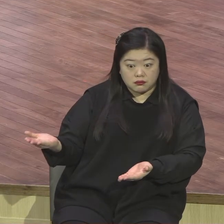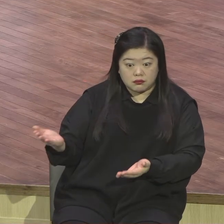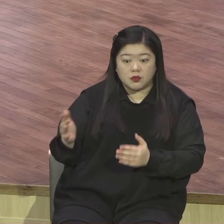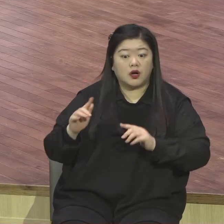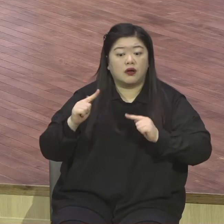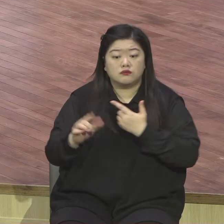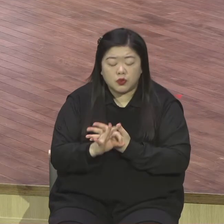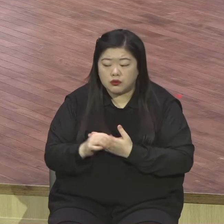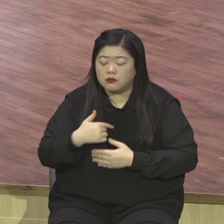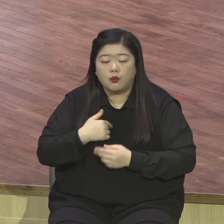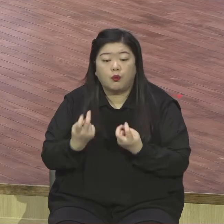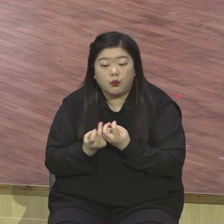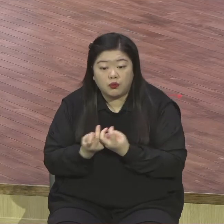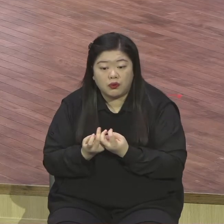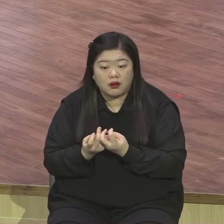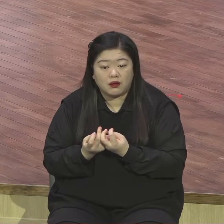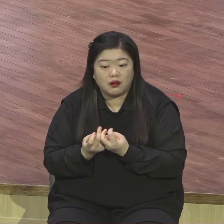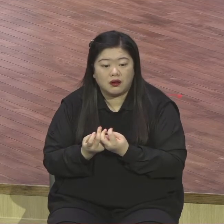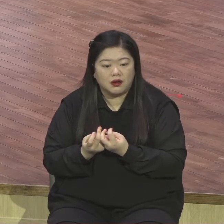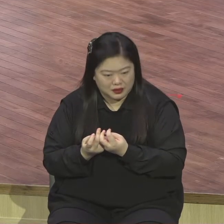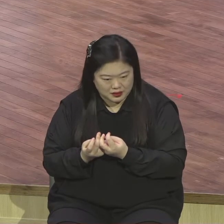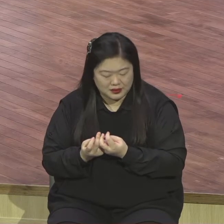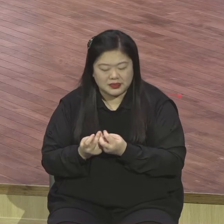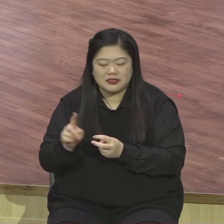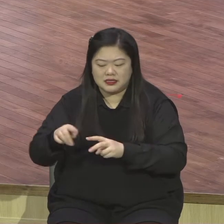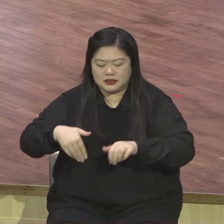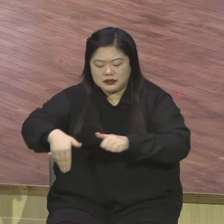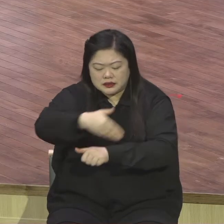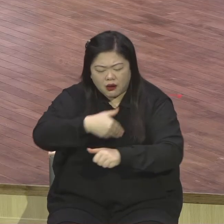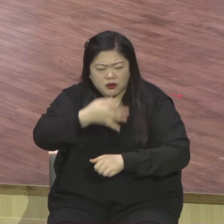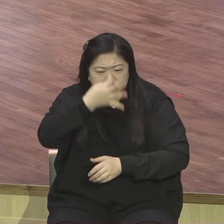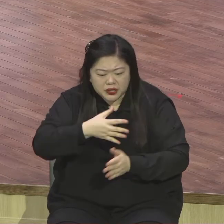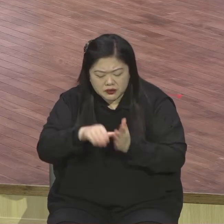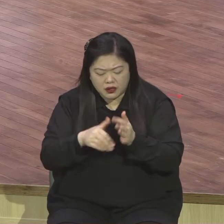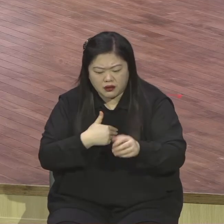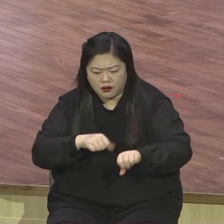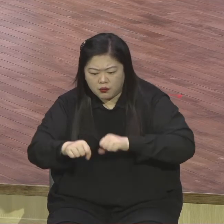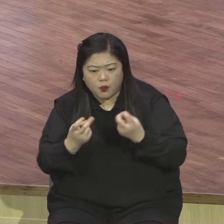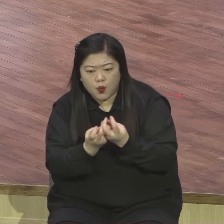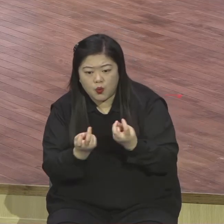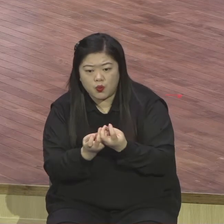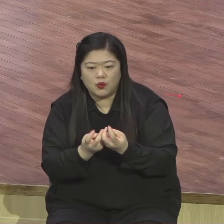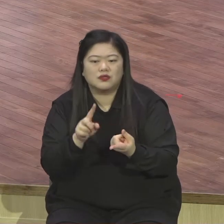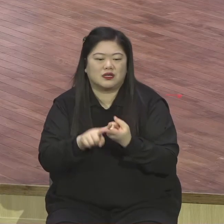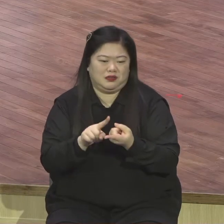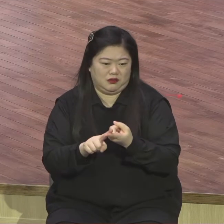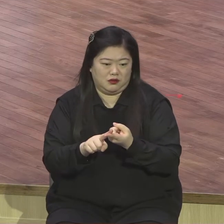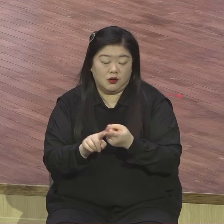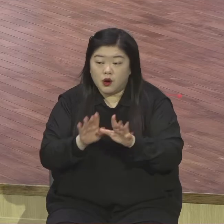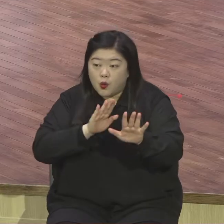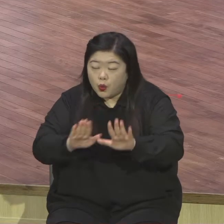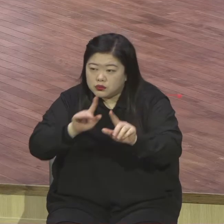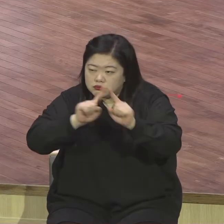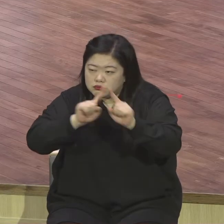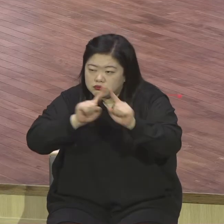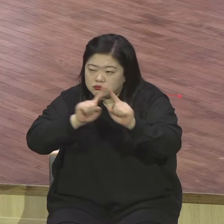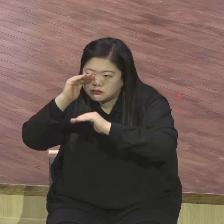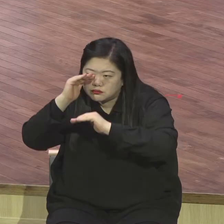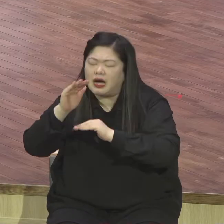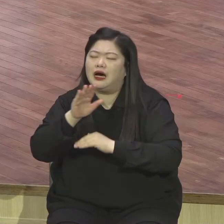오늘 본문 말씀을 통해서 우리 성도들이 답을 얻고 우리를 만족하게 쳐오시는 하나님의 이